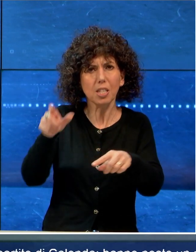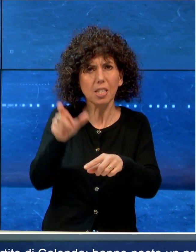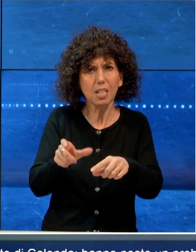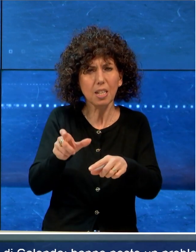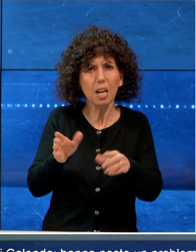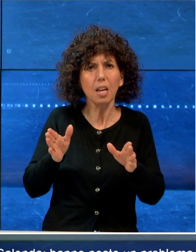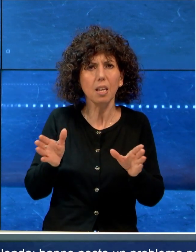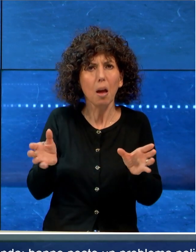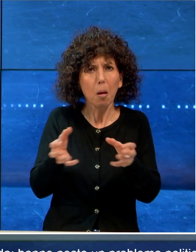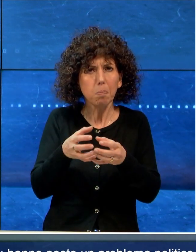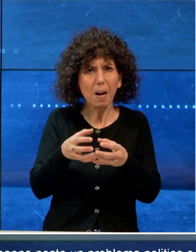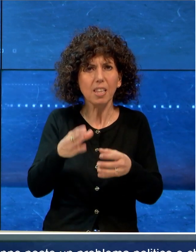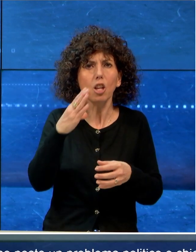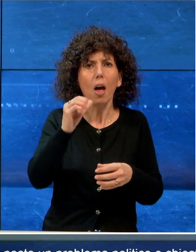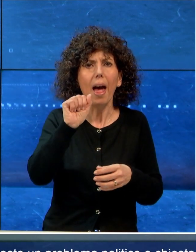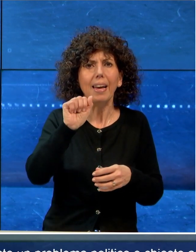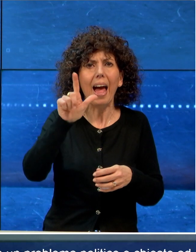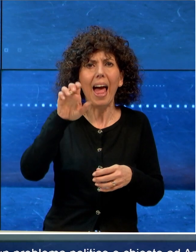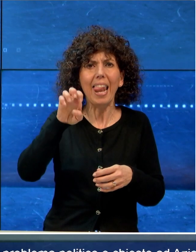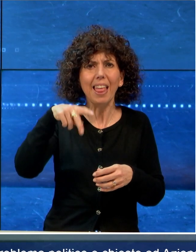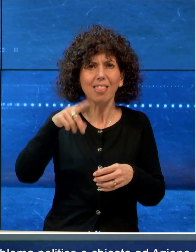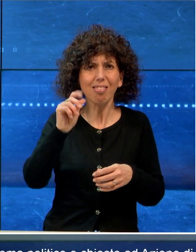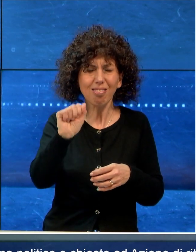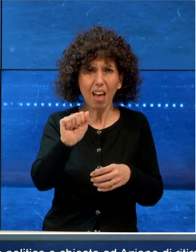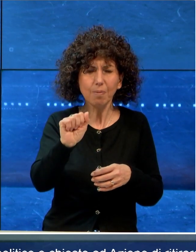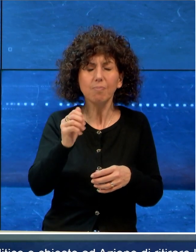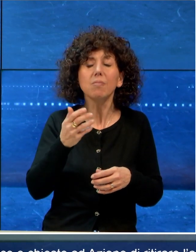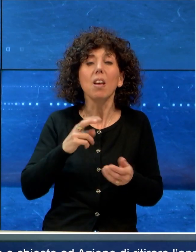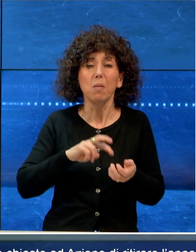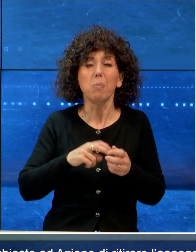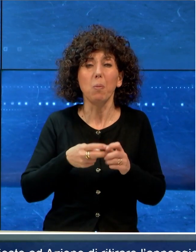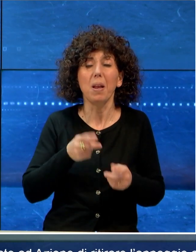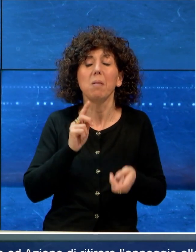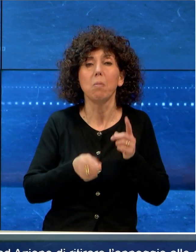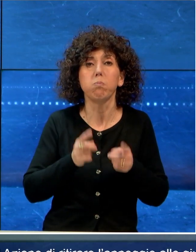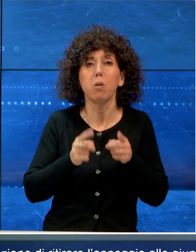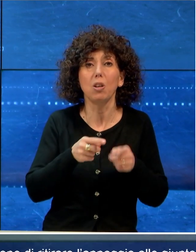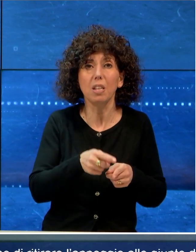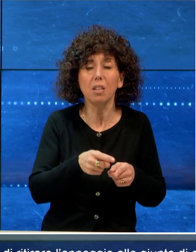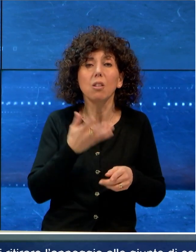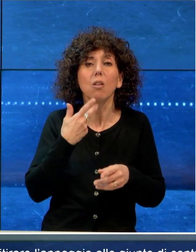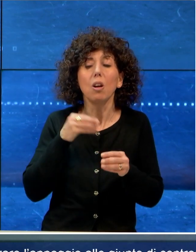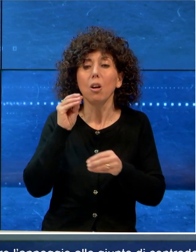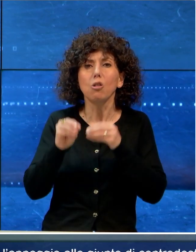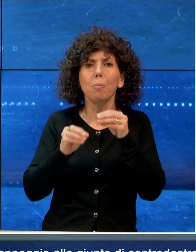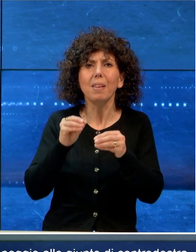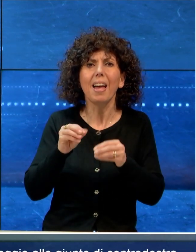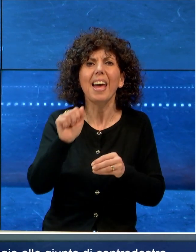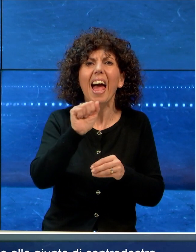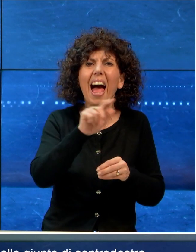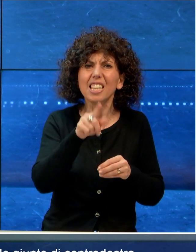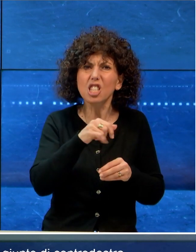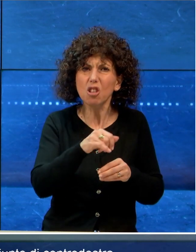del partito di Calenda. Hanno posto un problema politico e chiesto ad azione di